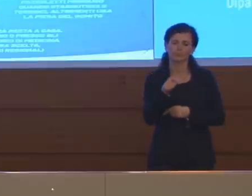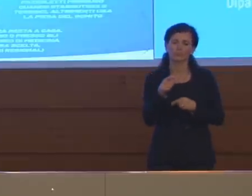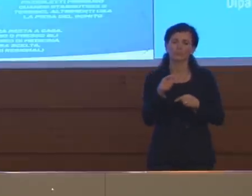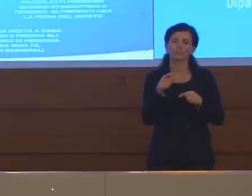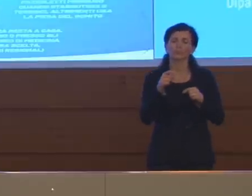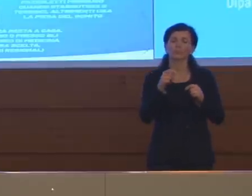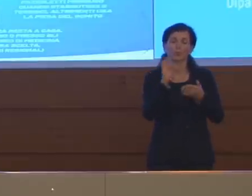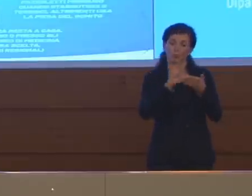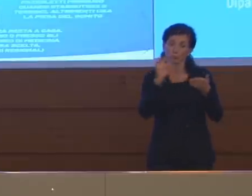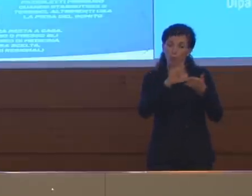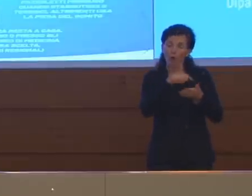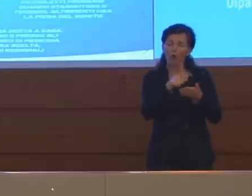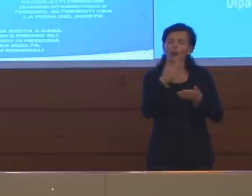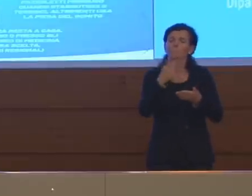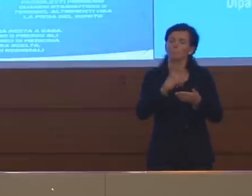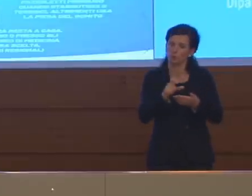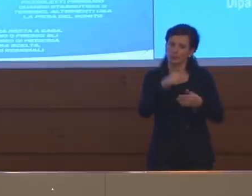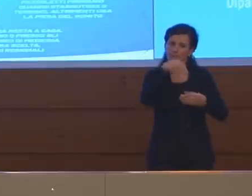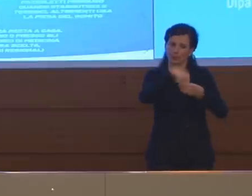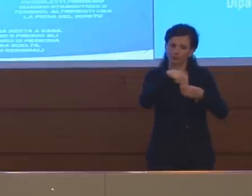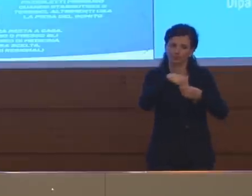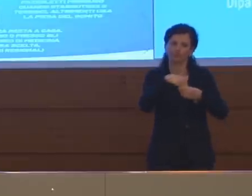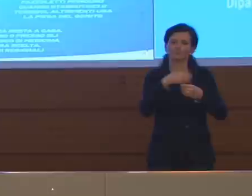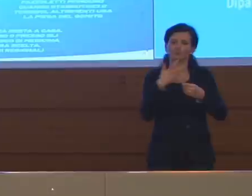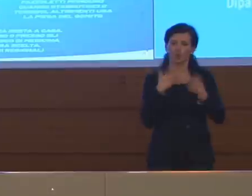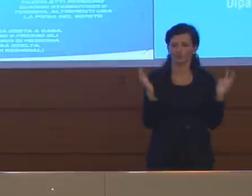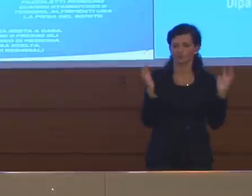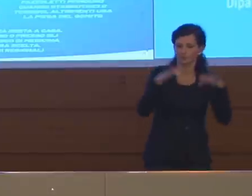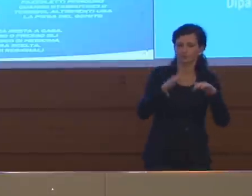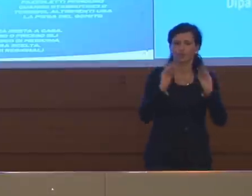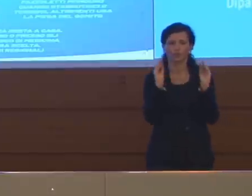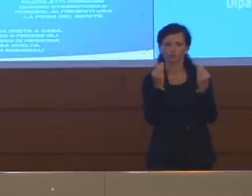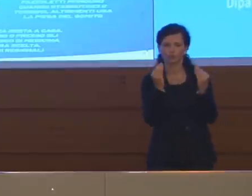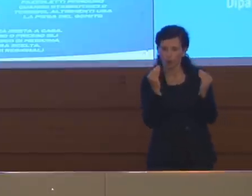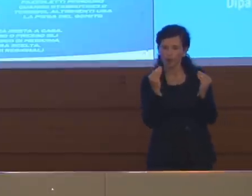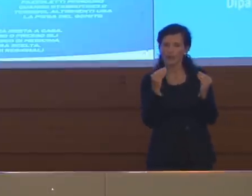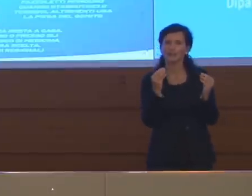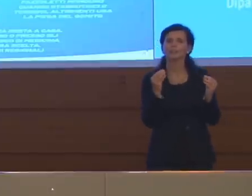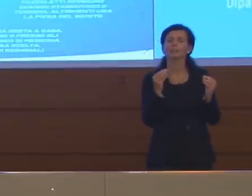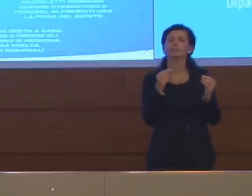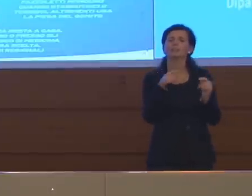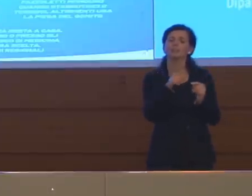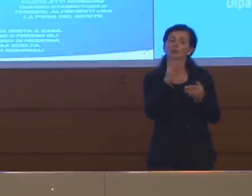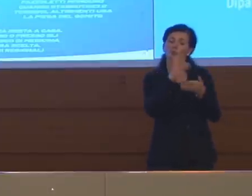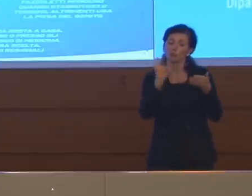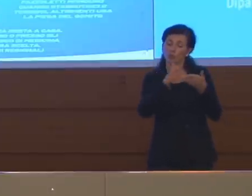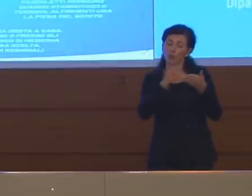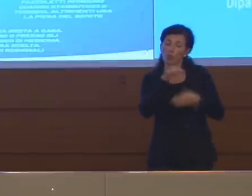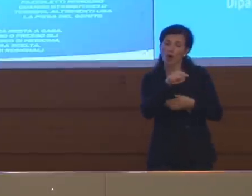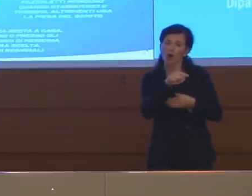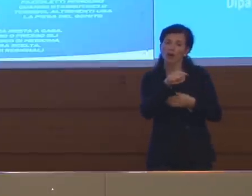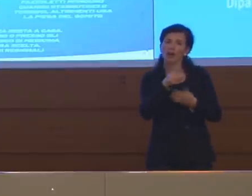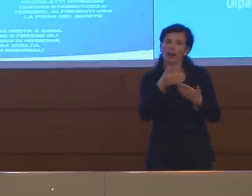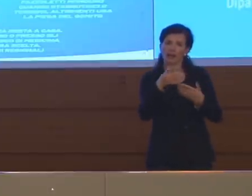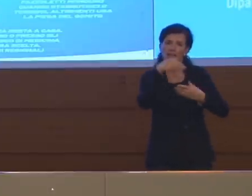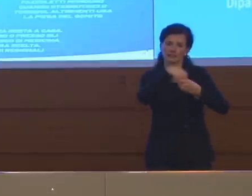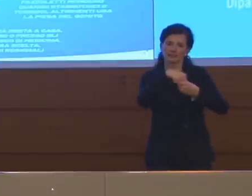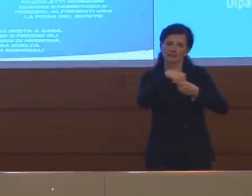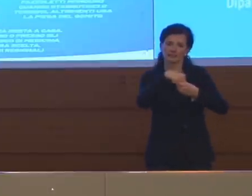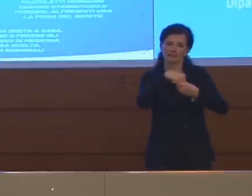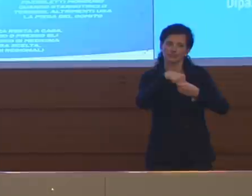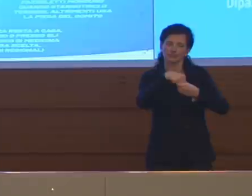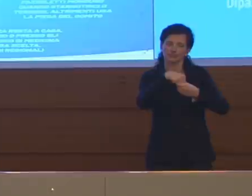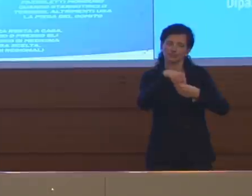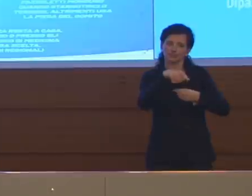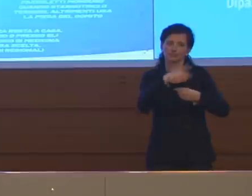aggregazione stretti tra ragazzi giovani, ma non dimentichiamo che la scuola ha anche tutto un suo insieme di